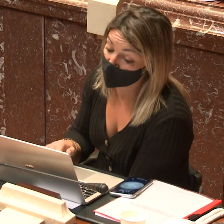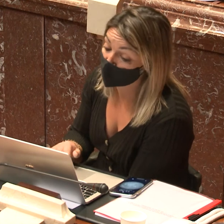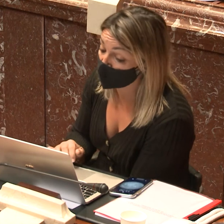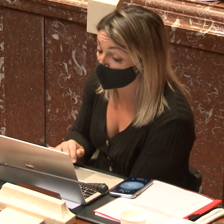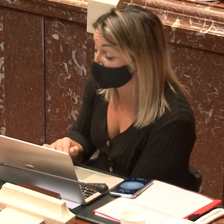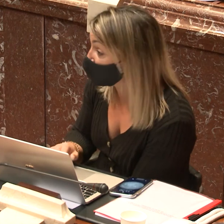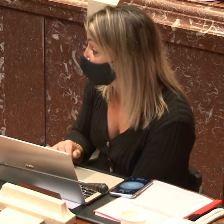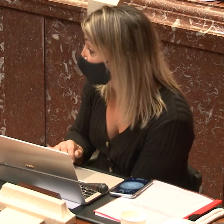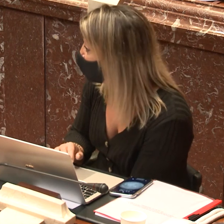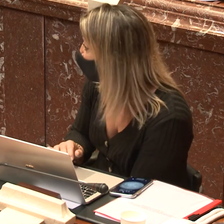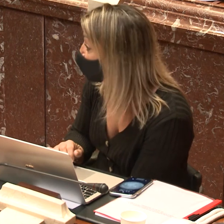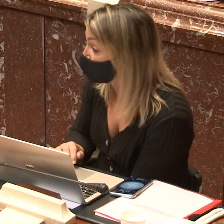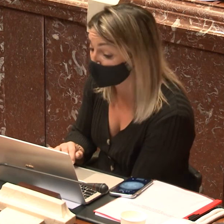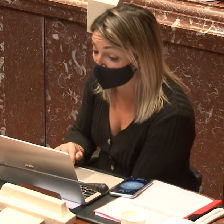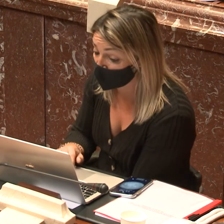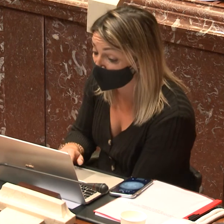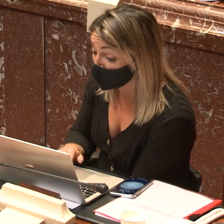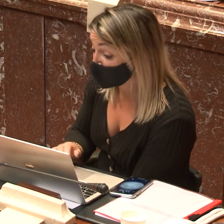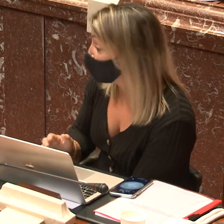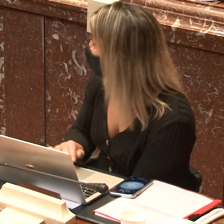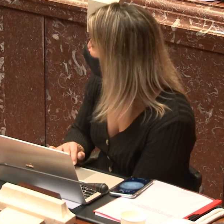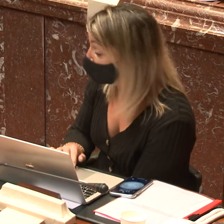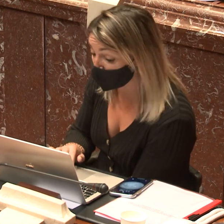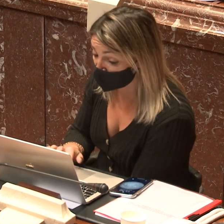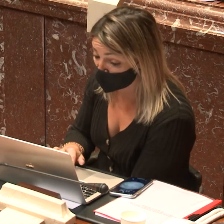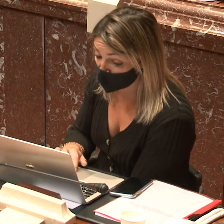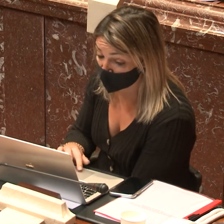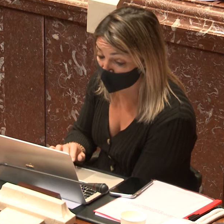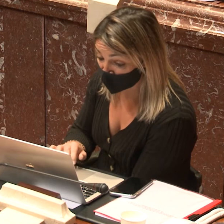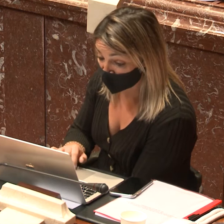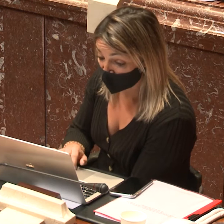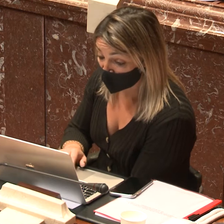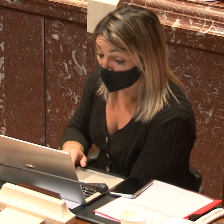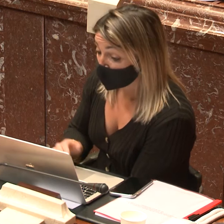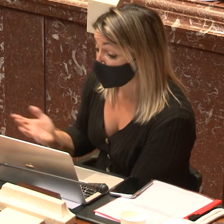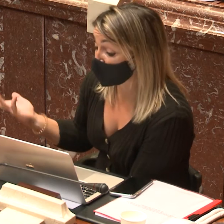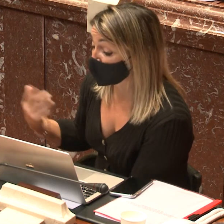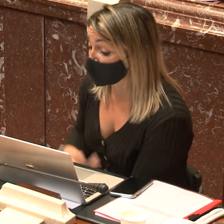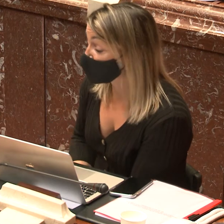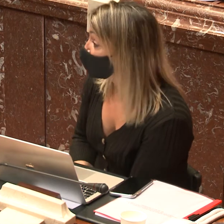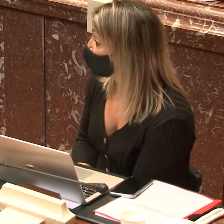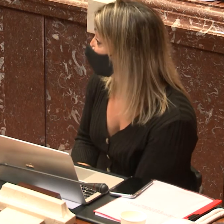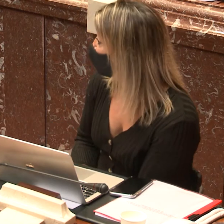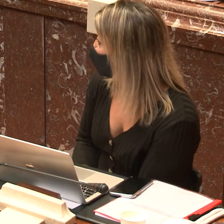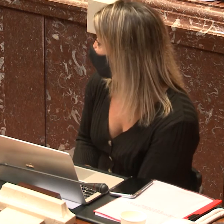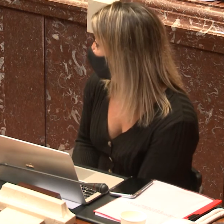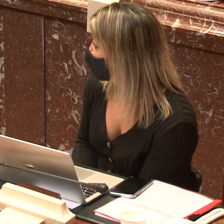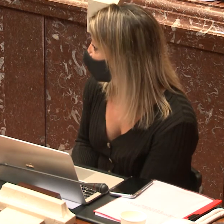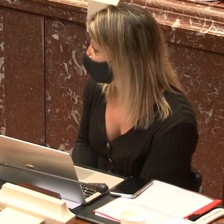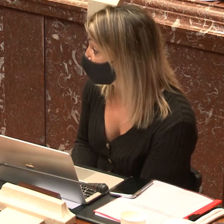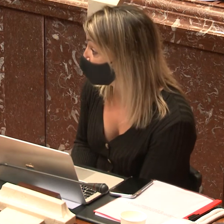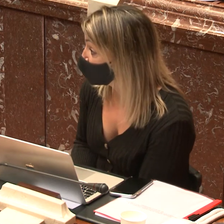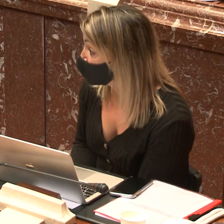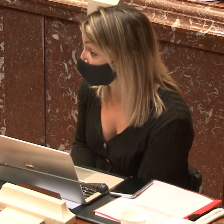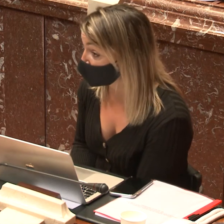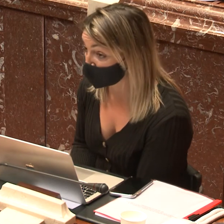estos últimos meses, desde el inicio de la pandemia, al colectivo de personas sordas. Vuestras demandas son de sentido común. O sea,